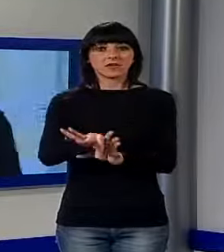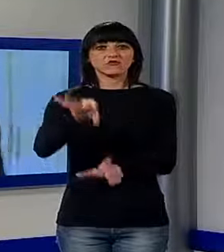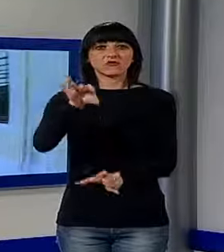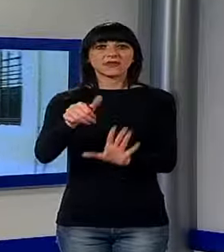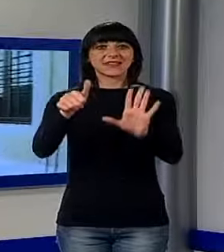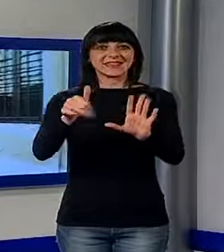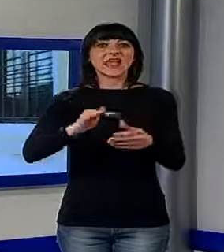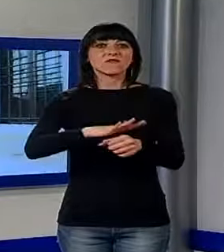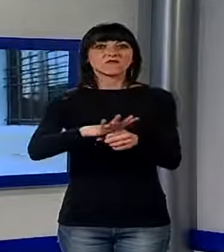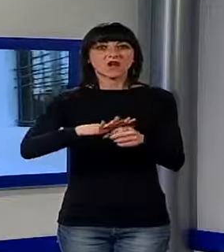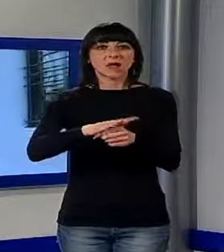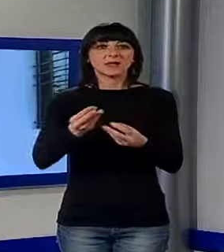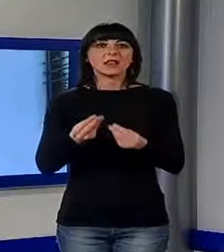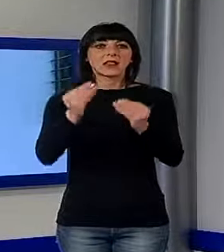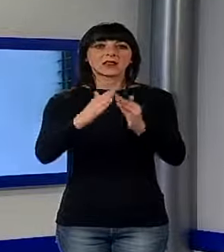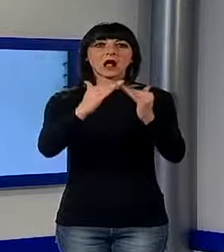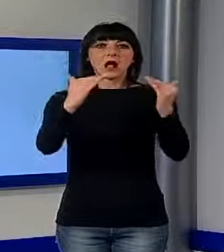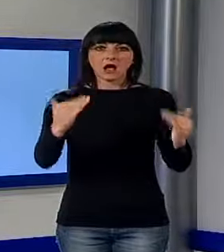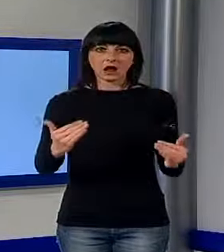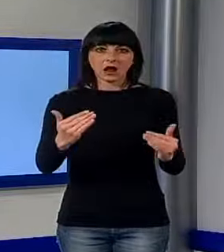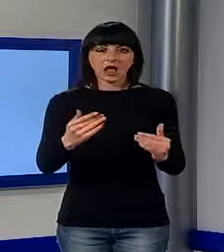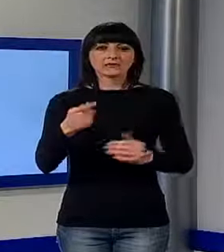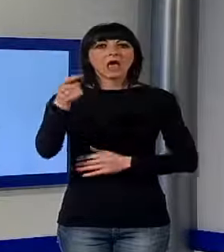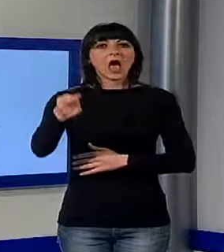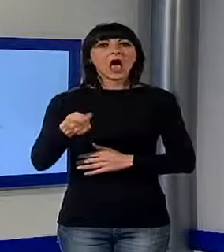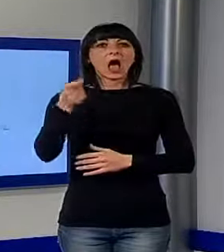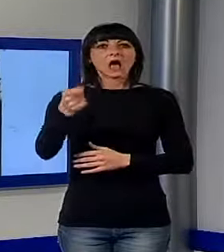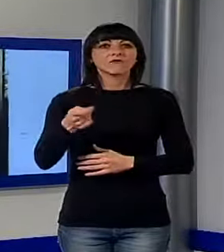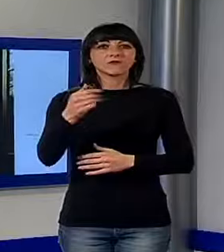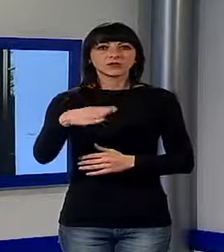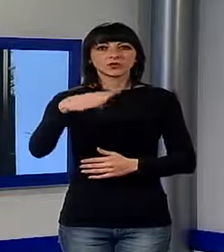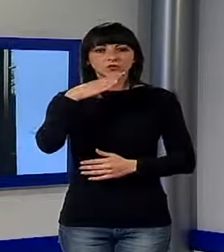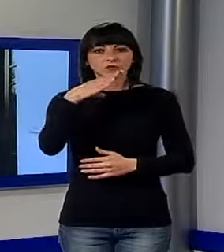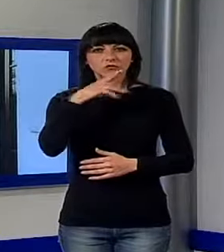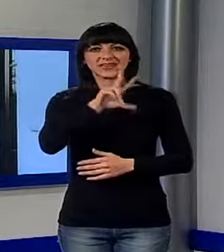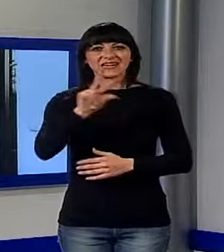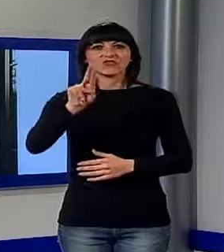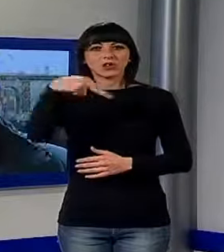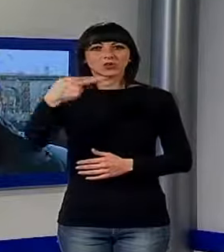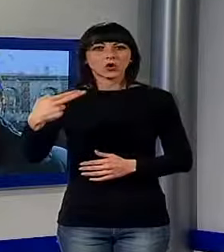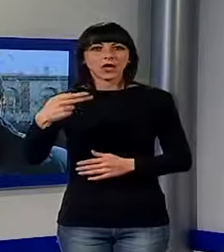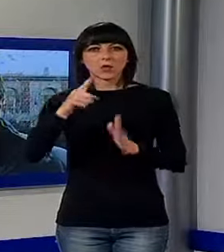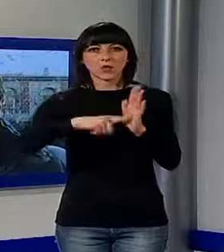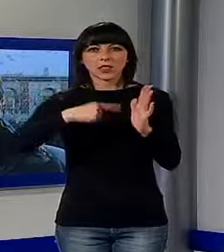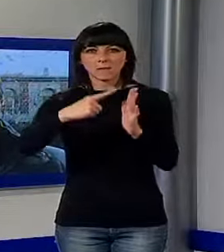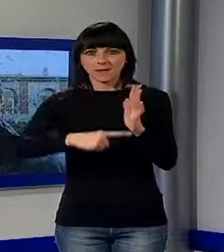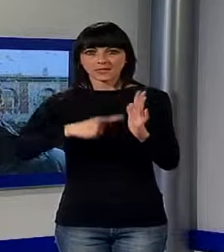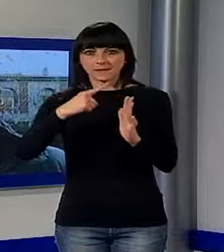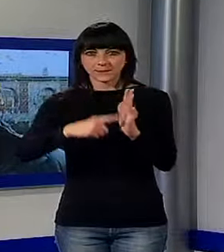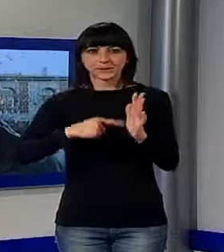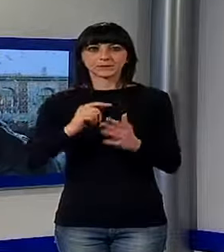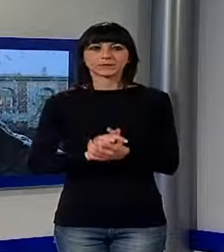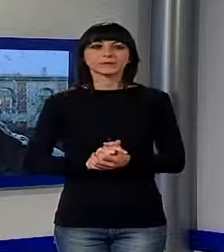famiglie a cui sono stati assegnati gli alloggi ad un canone calmierato di circa 300 euro mensili. È la cosiddetta